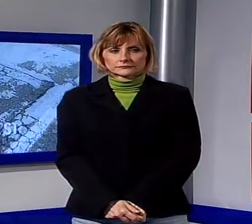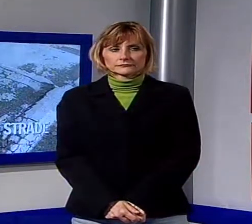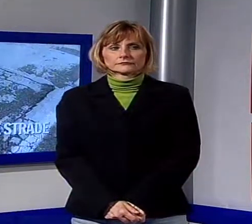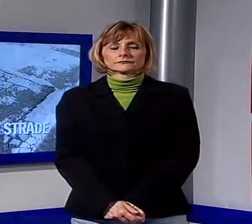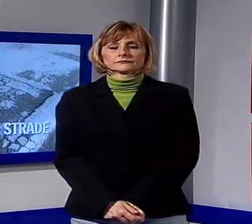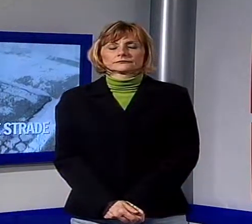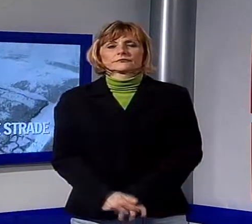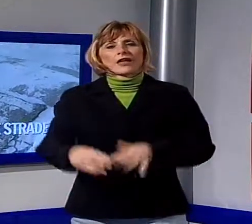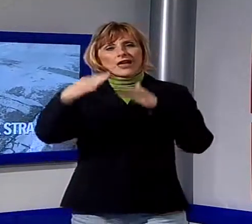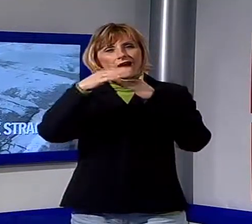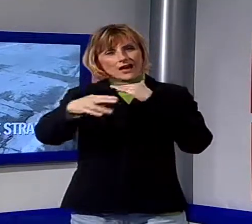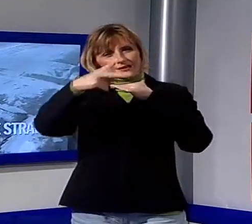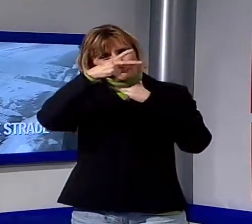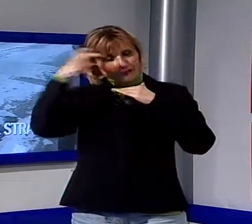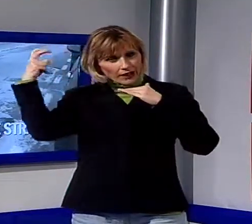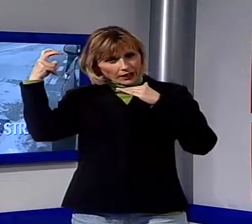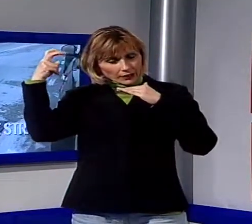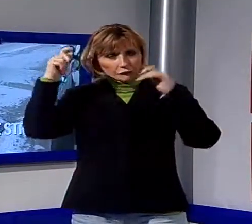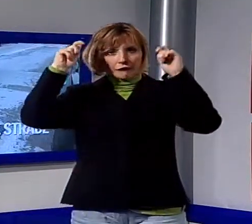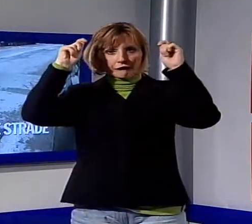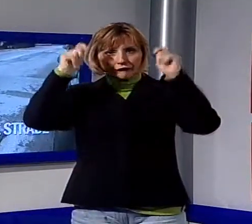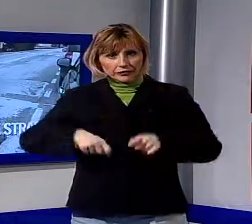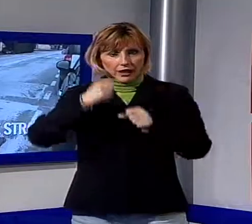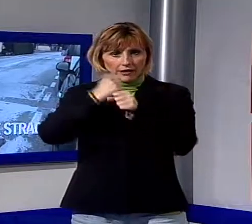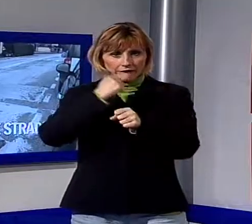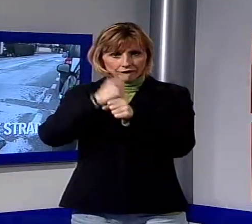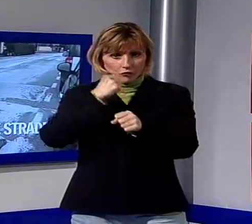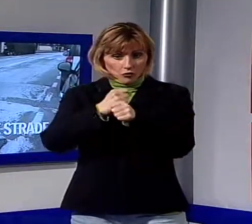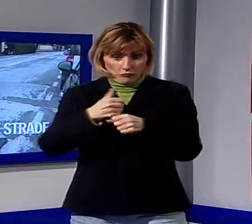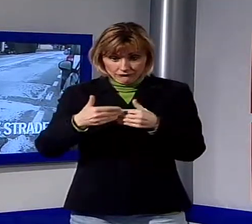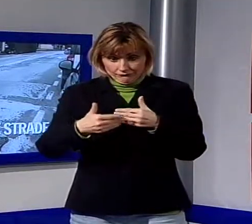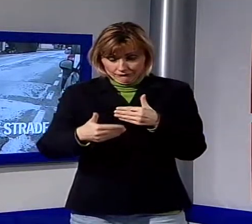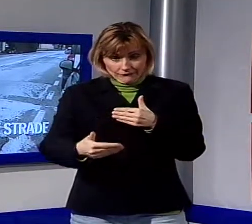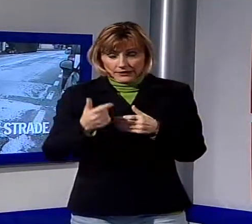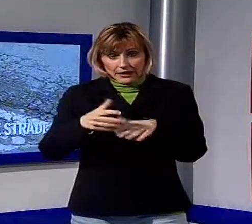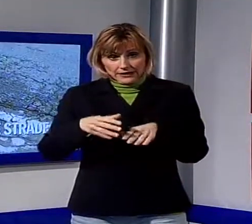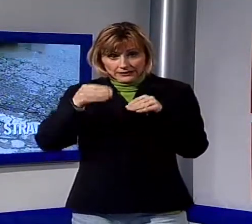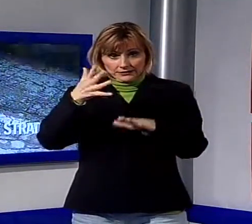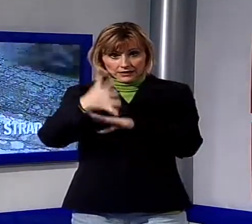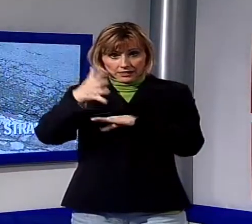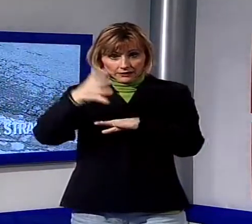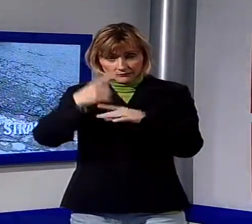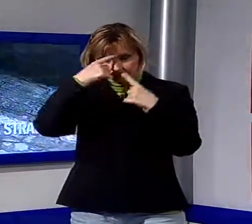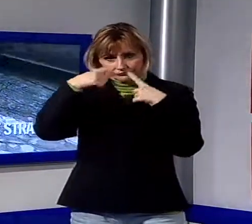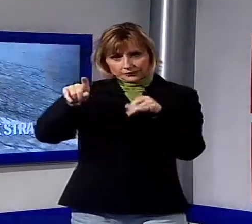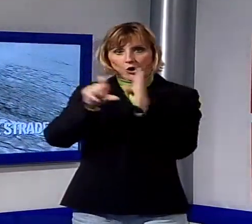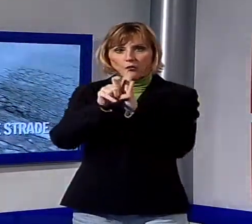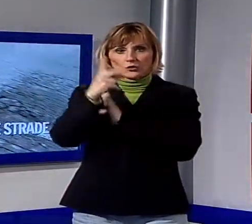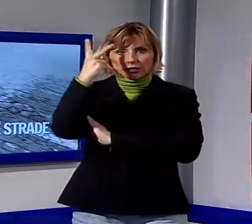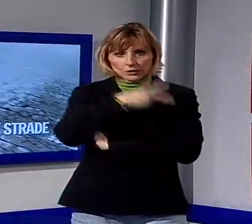La sfattatura delle strade al via, i lavori partono in questi giorni i primi interventi decisi dal comune di Lucca, le zone interessate saranno